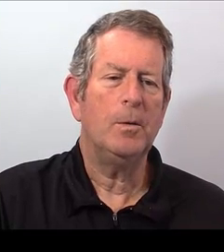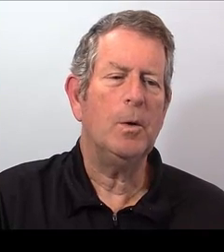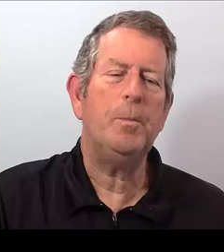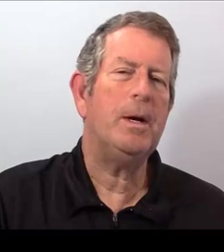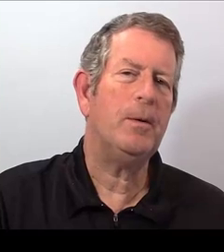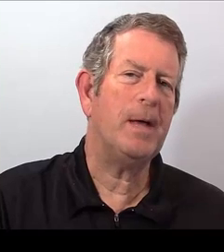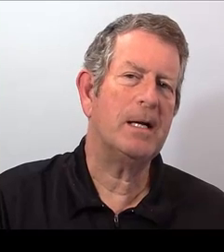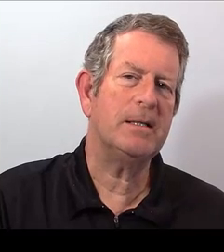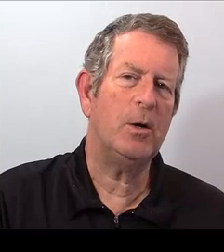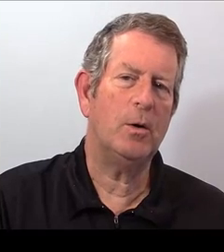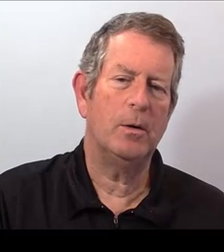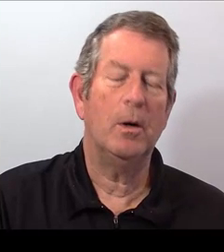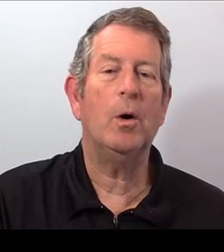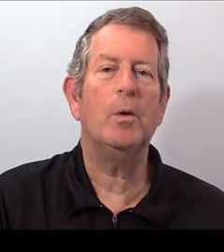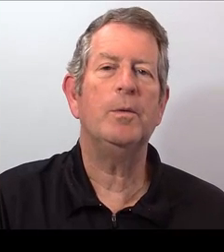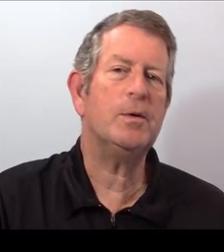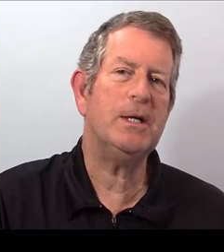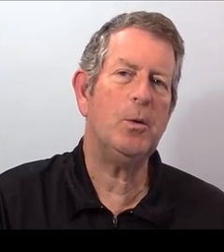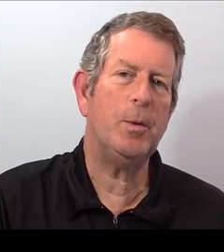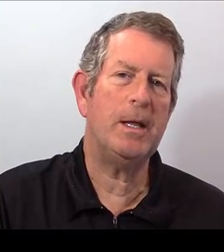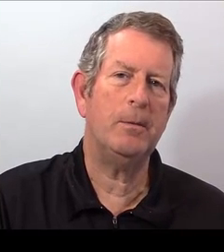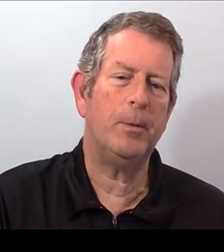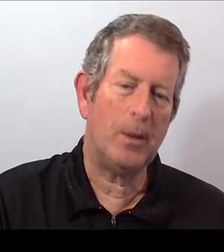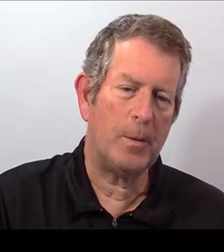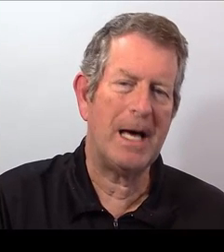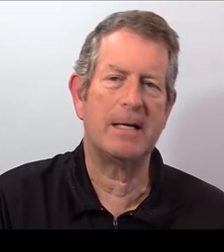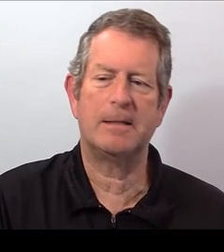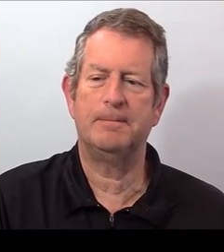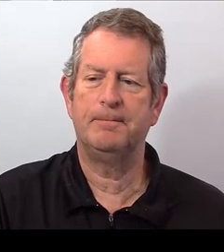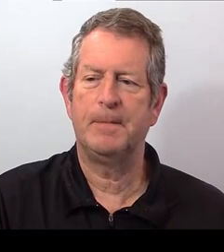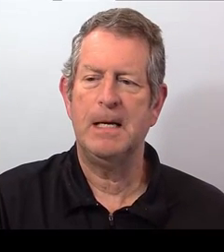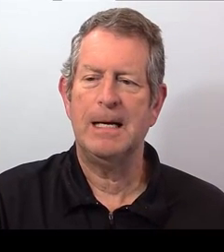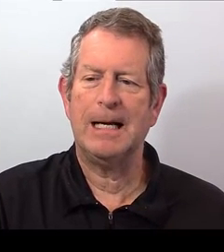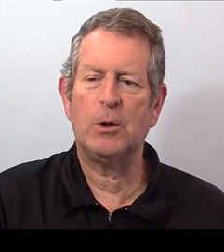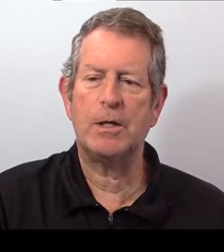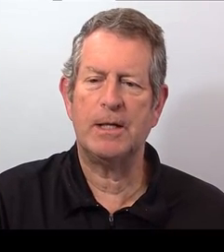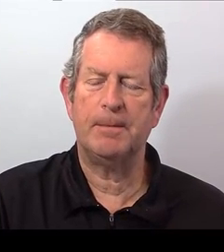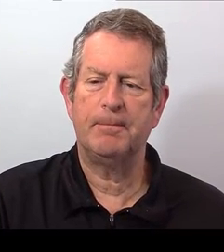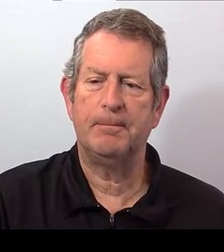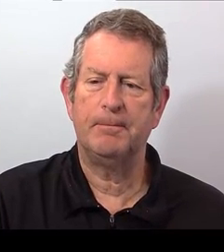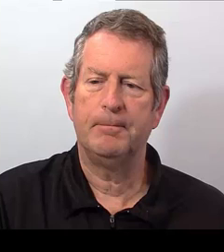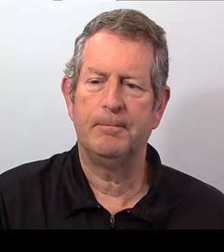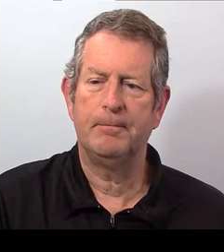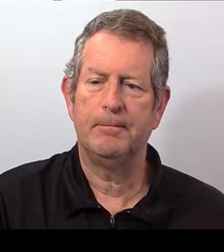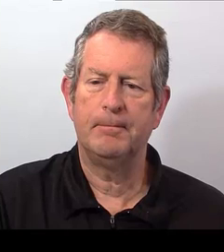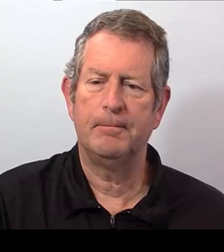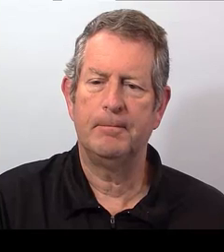No puedo dárselo. O no se lo puedo dar. 14.